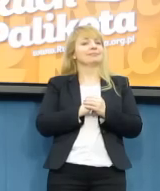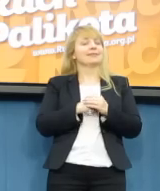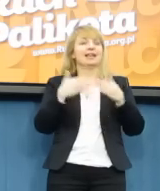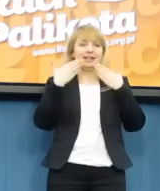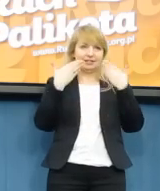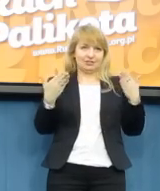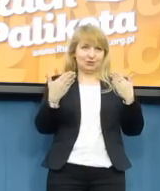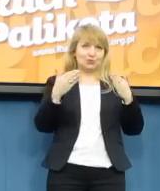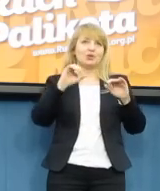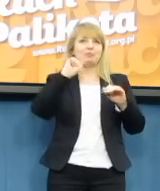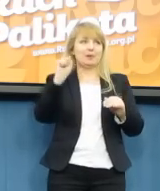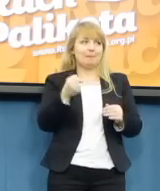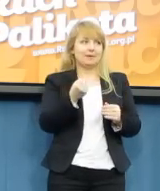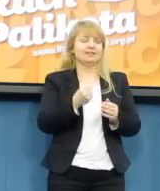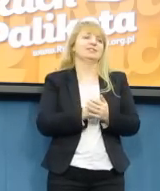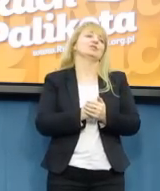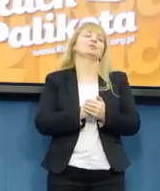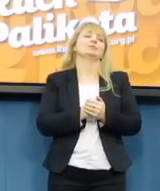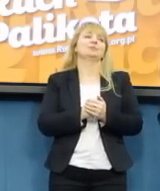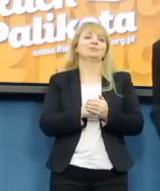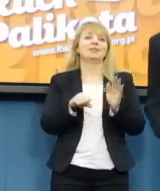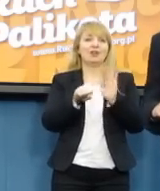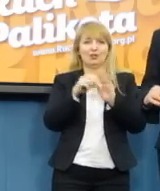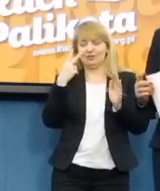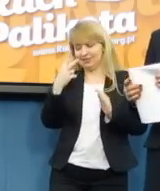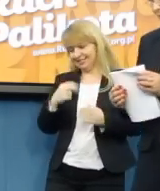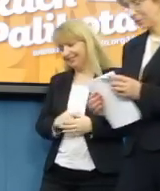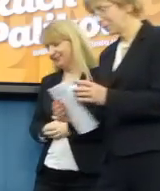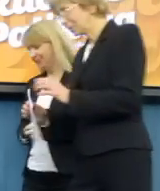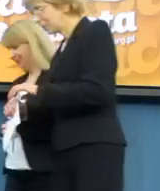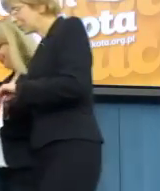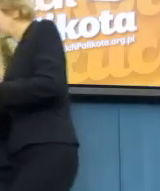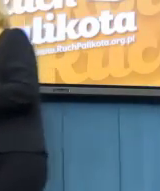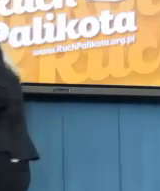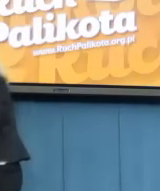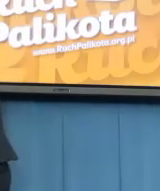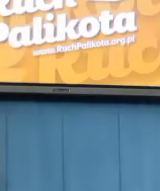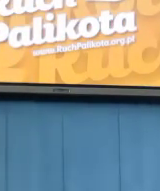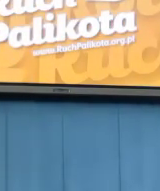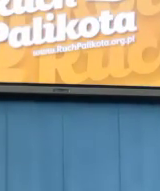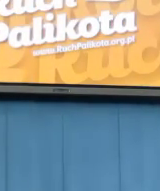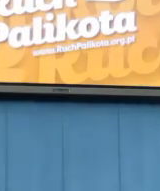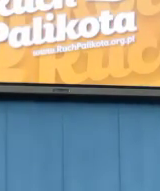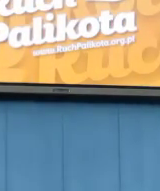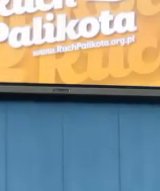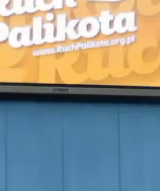Dziękujemy Państwu bardzo. Dziękujemy. Dziękujemy.